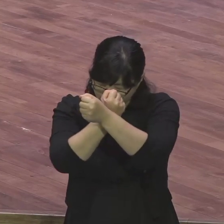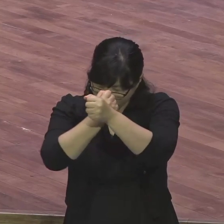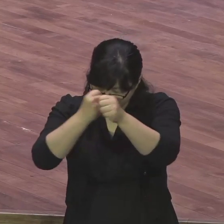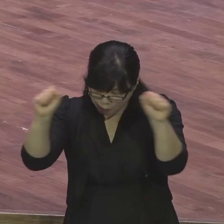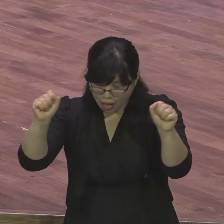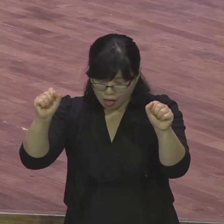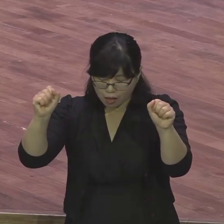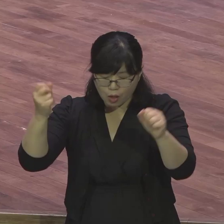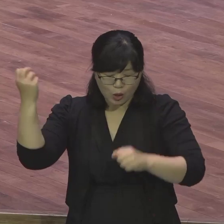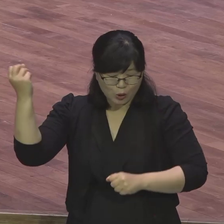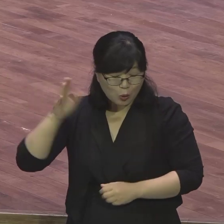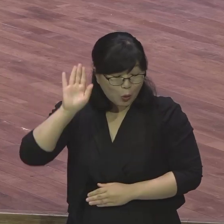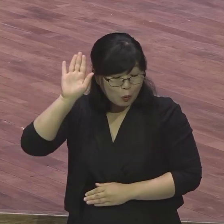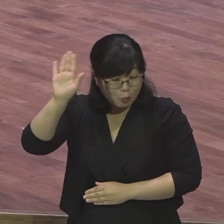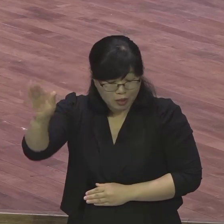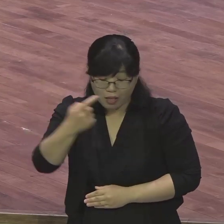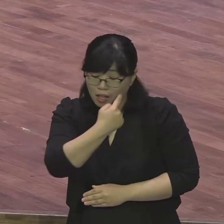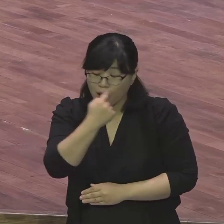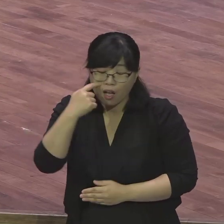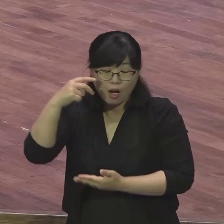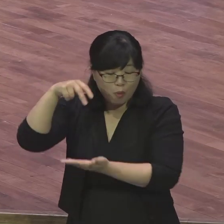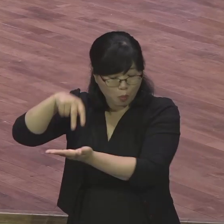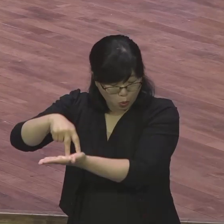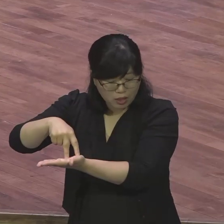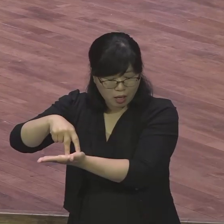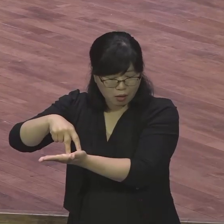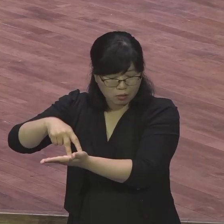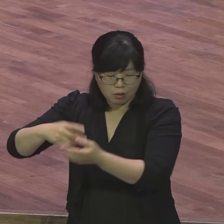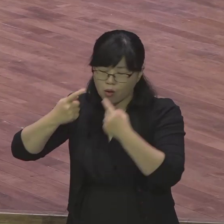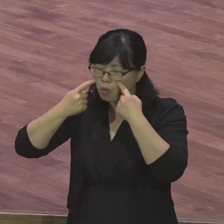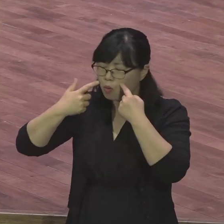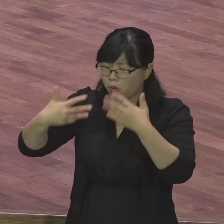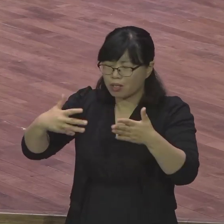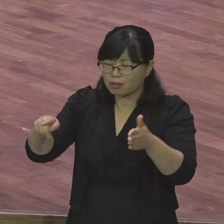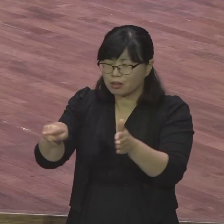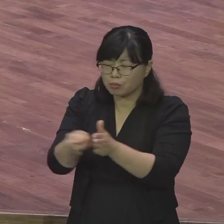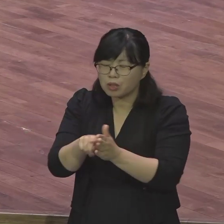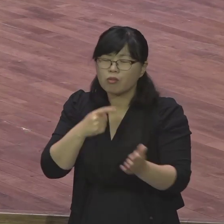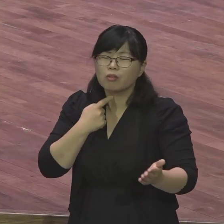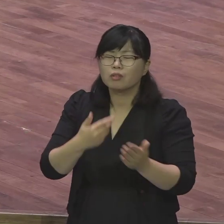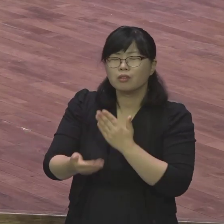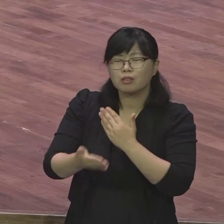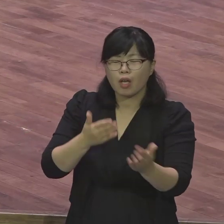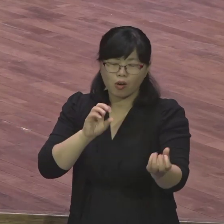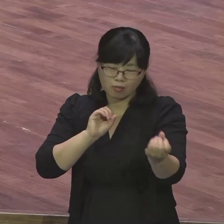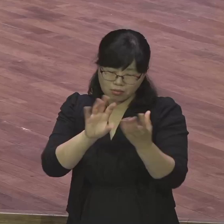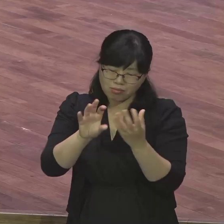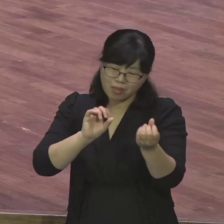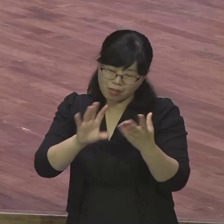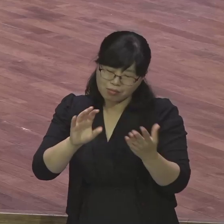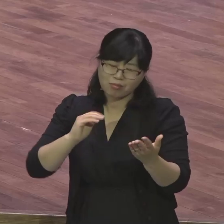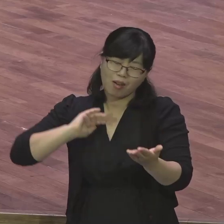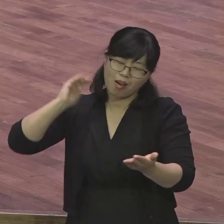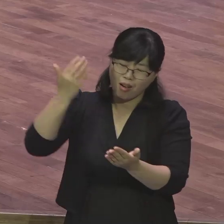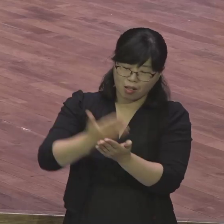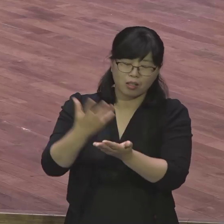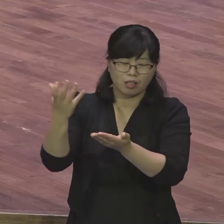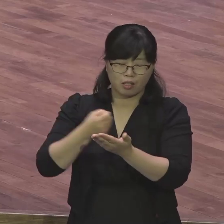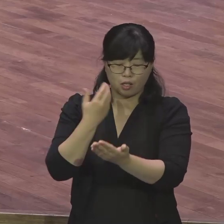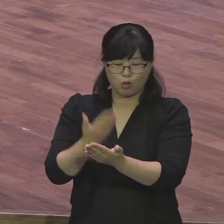보장을 우리 영국의 성도들이 다 삶 속에서 실제로 체험할 수 있도록 성령이 말할 수 없는 탄식으로 함께